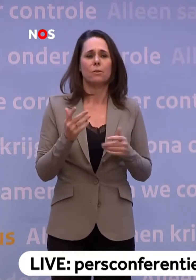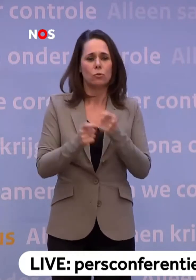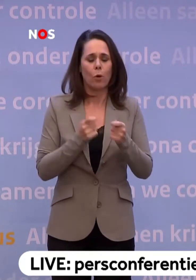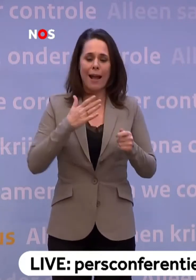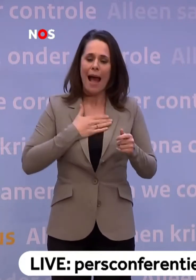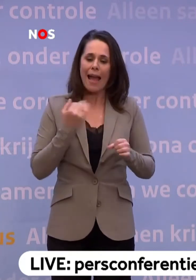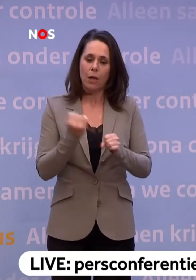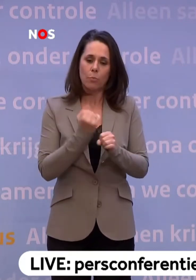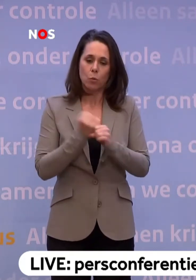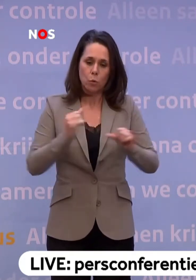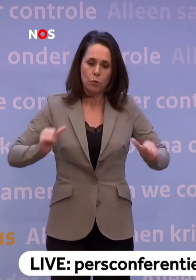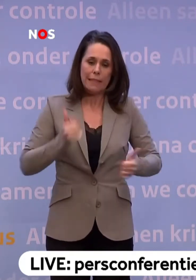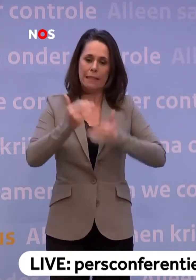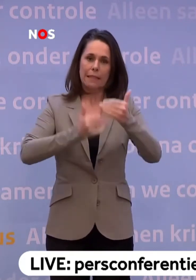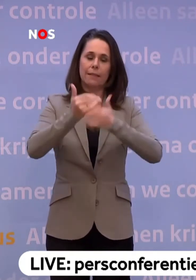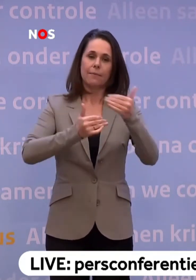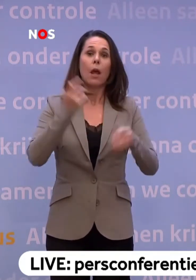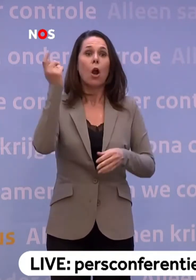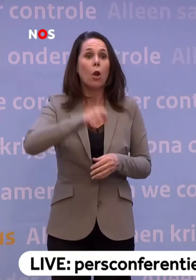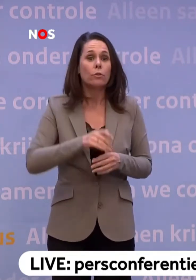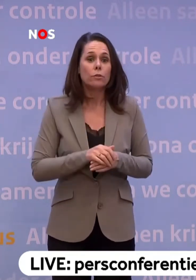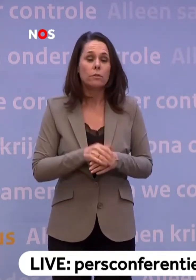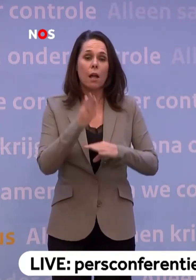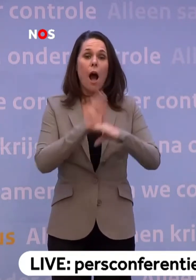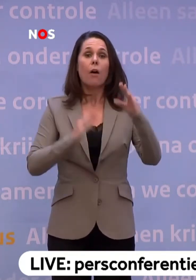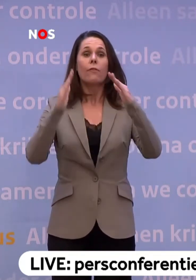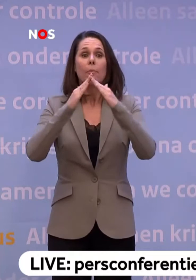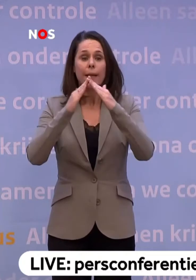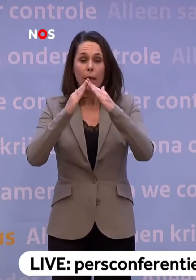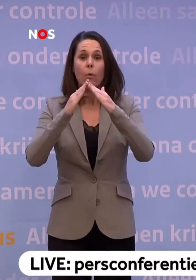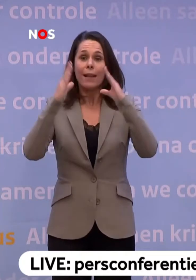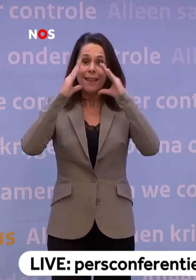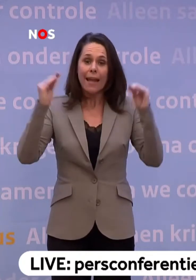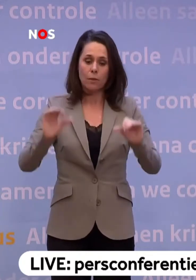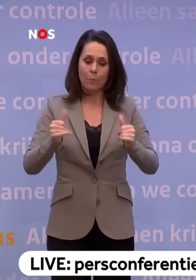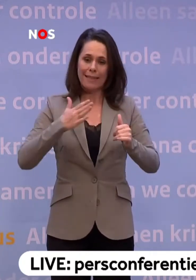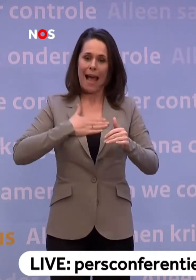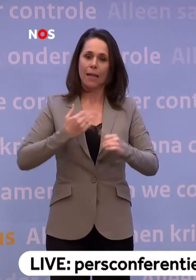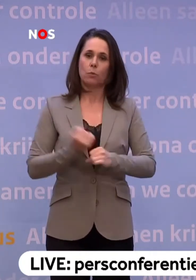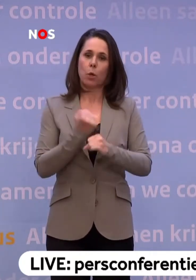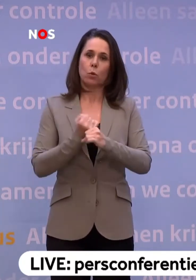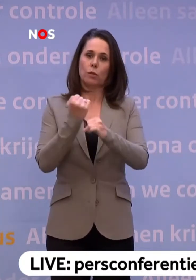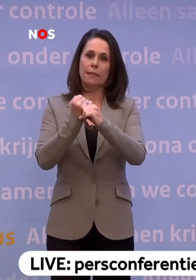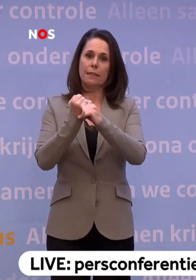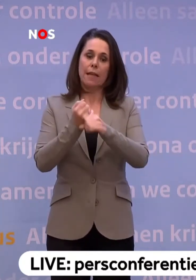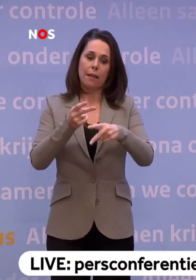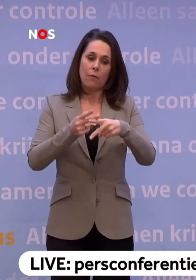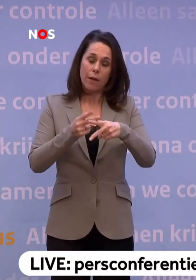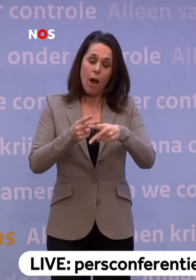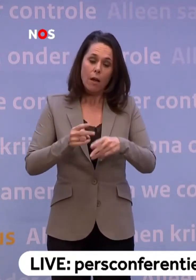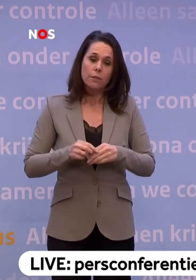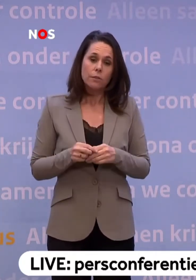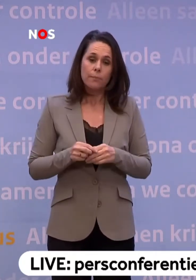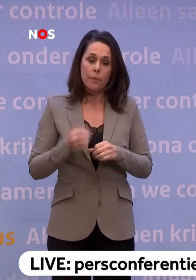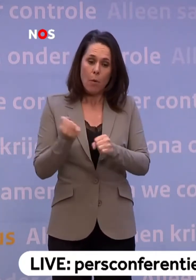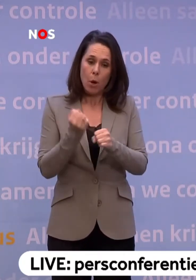opstarten. Dat lukt ook. Vanaf ongeveer half april gaat de productie in Nederland van gang. En we verwachten dat daar